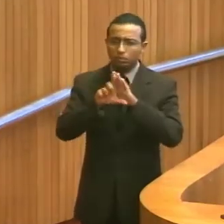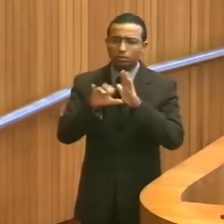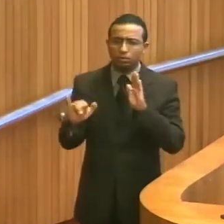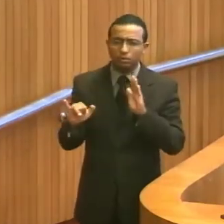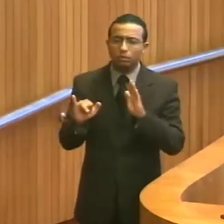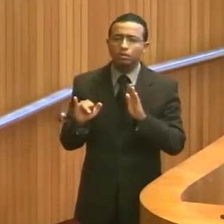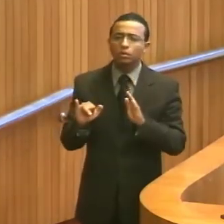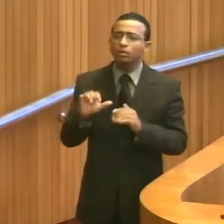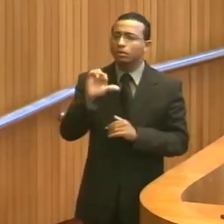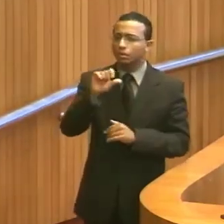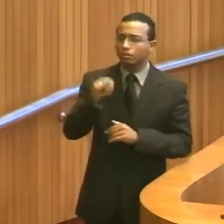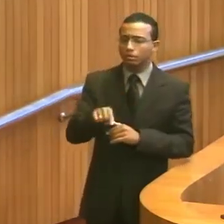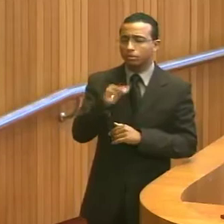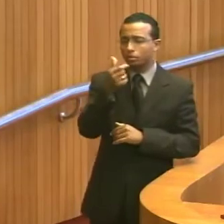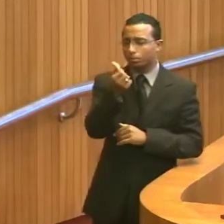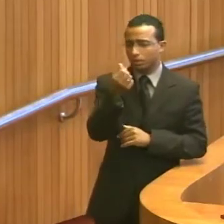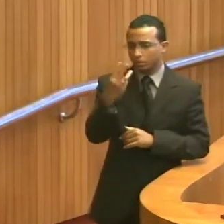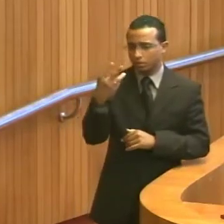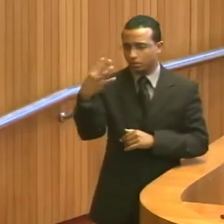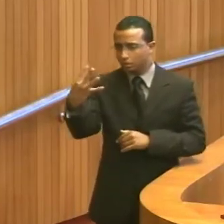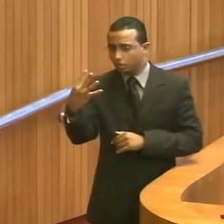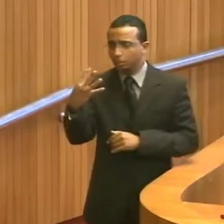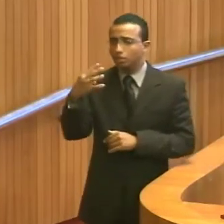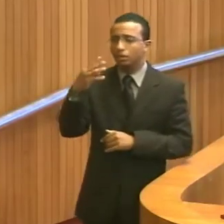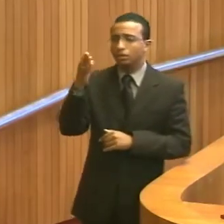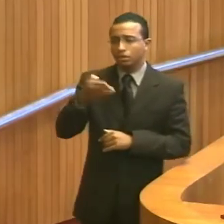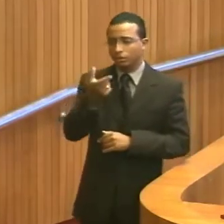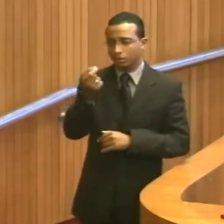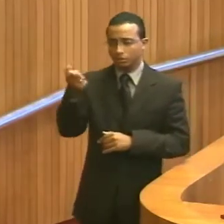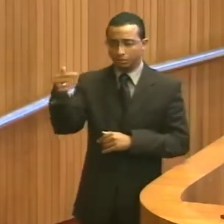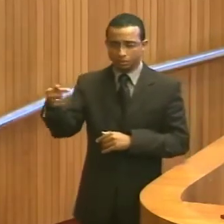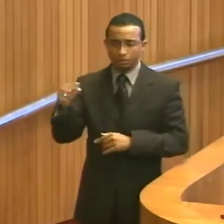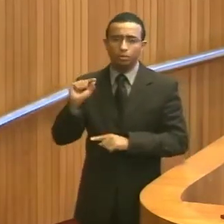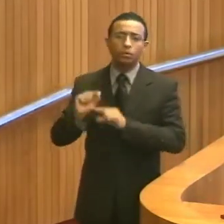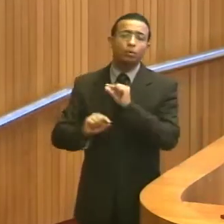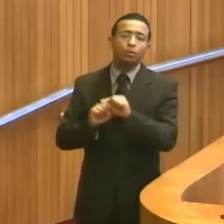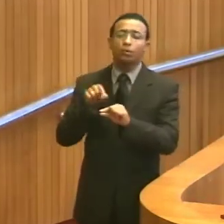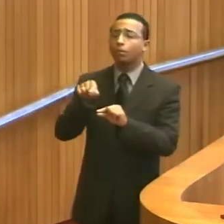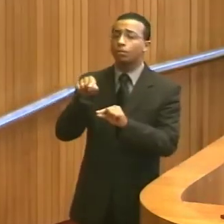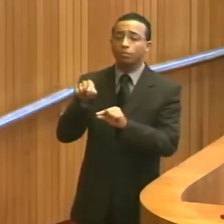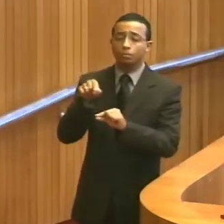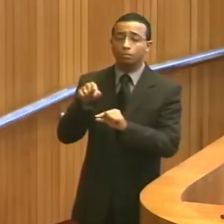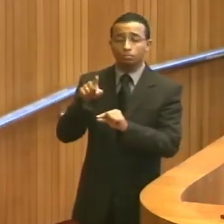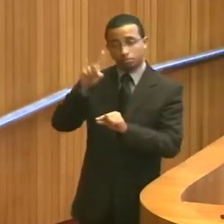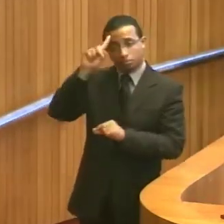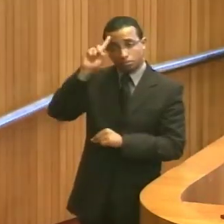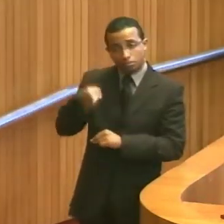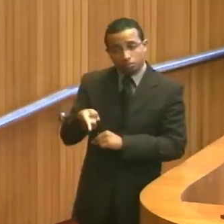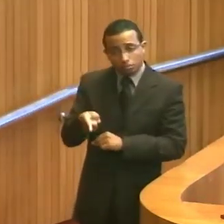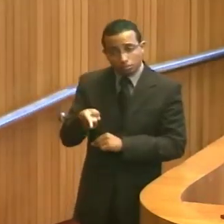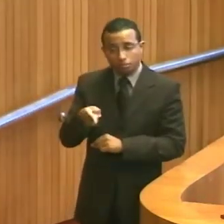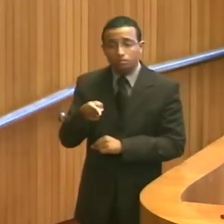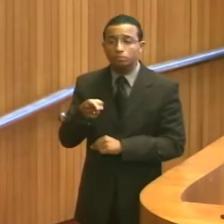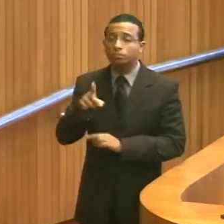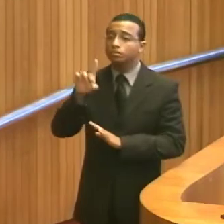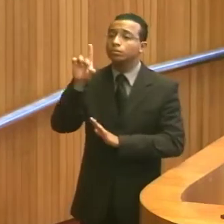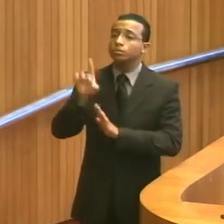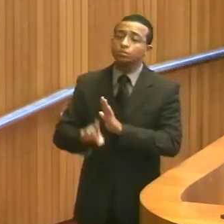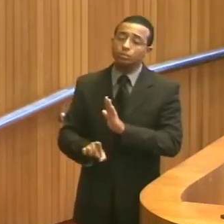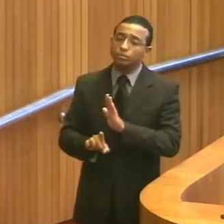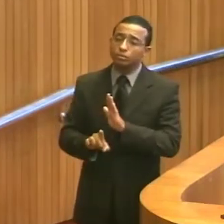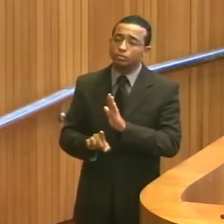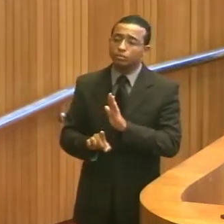Lei nº 11.634, presidente, de 2007, que, na verdade, estabelece o